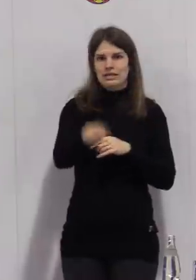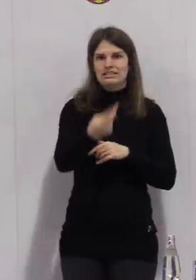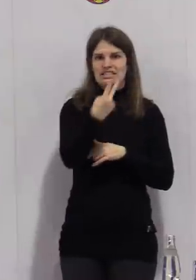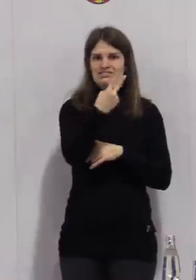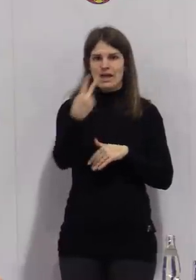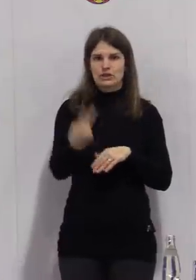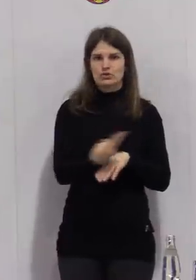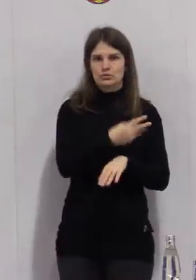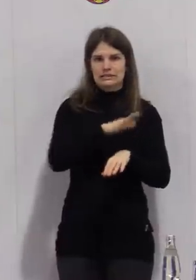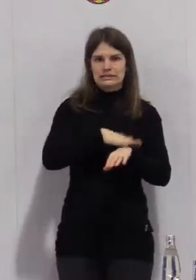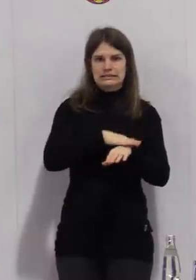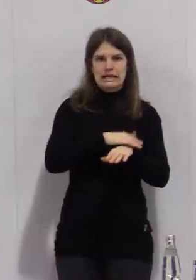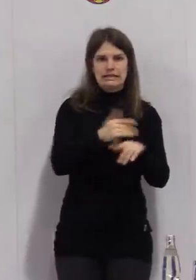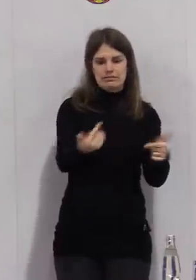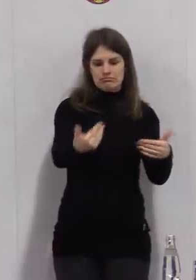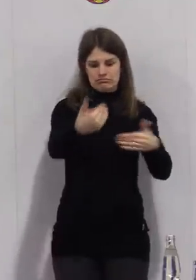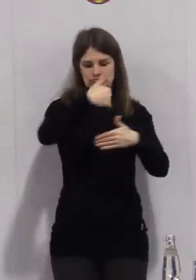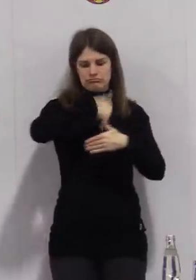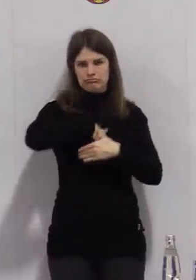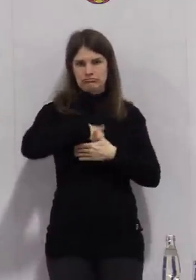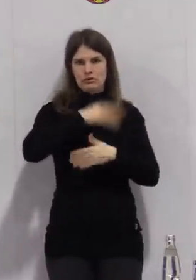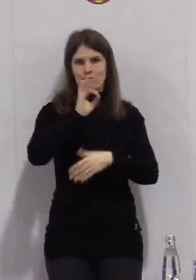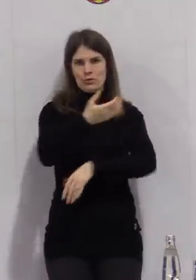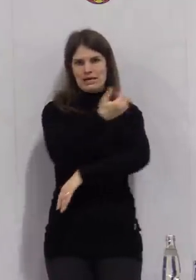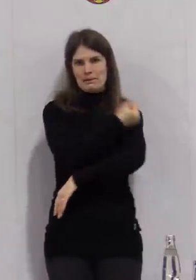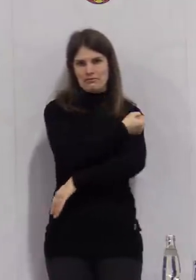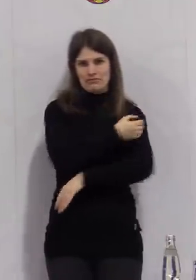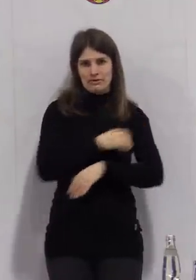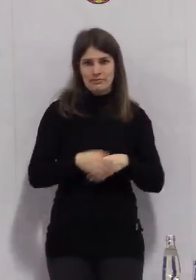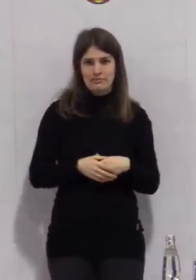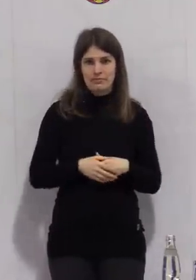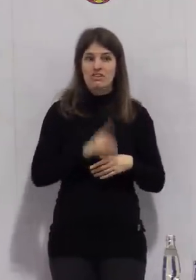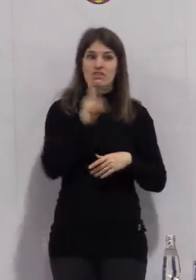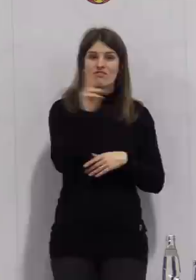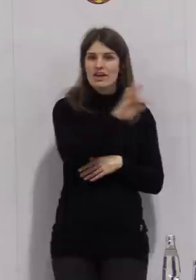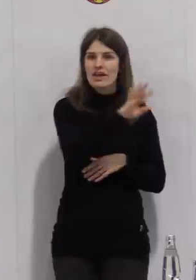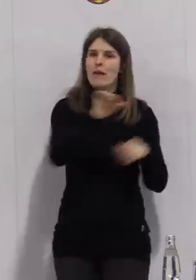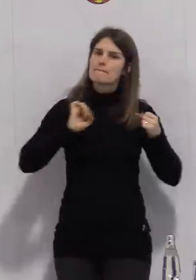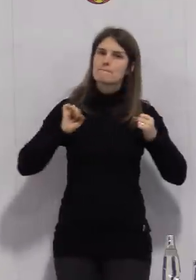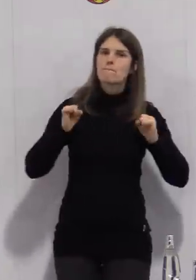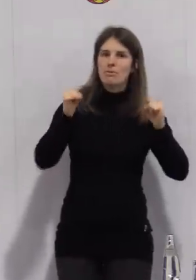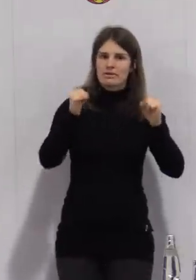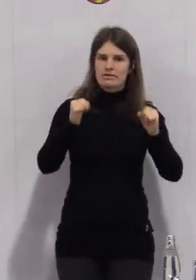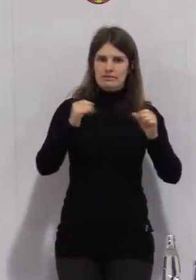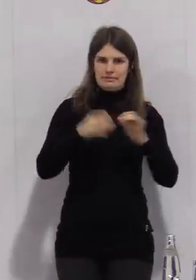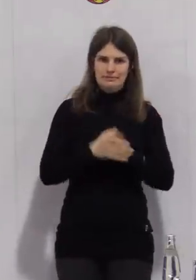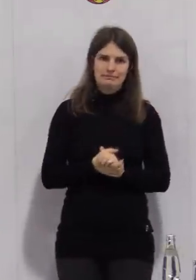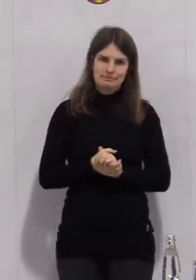Mobilität haben. Und mit dieser Liste arbeiten wir zurzeit. Das heißt,